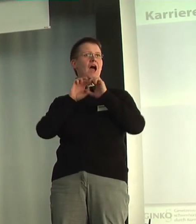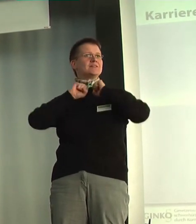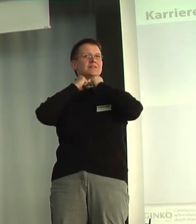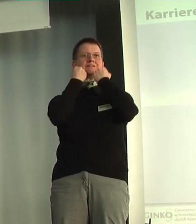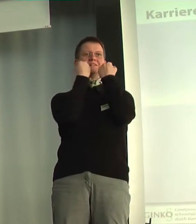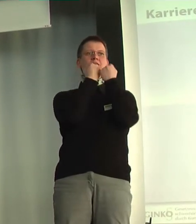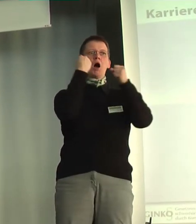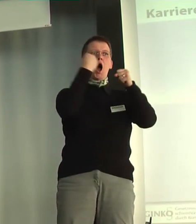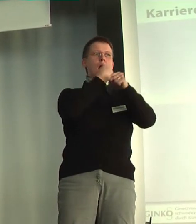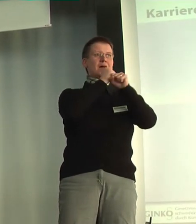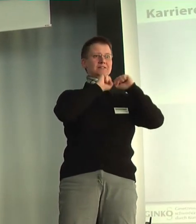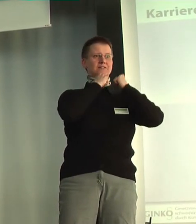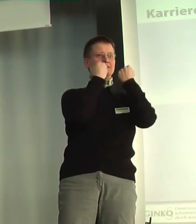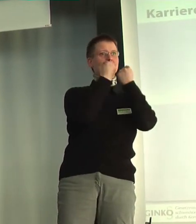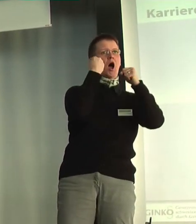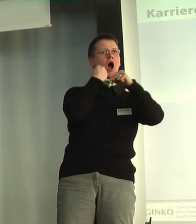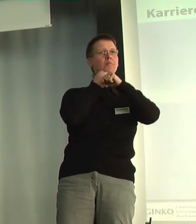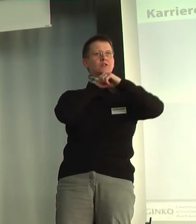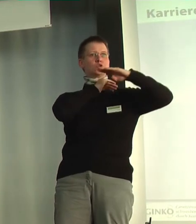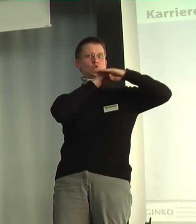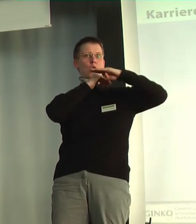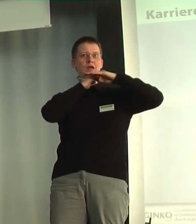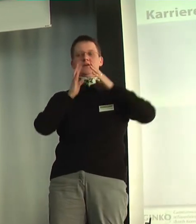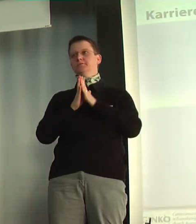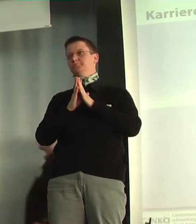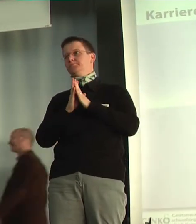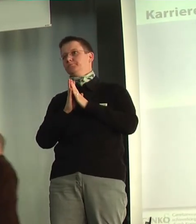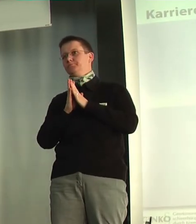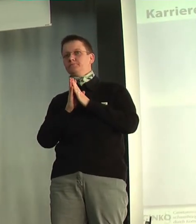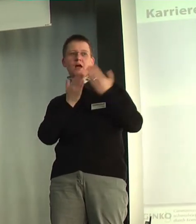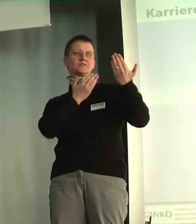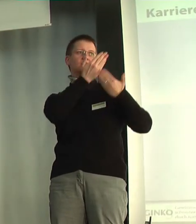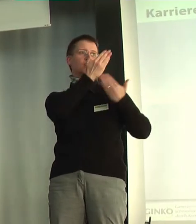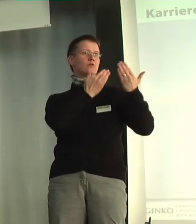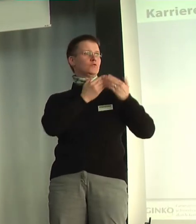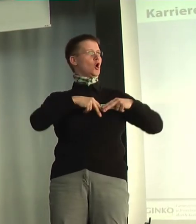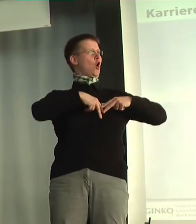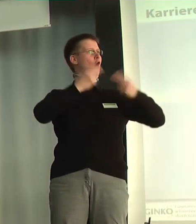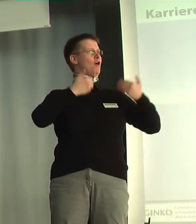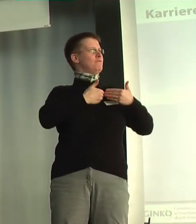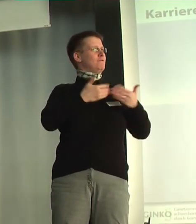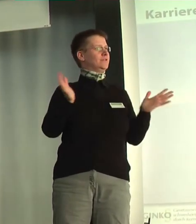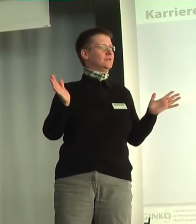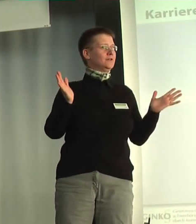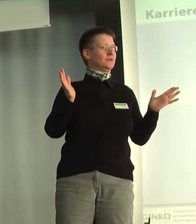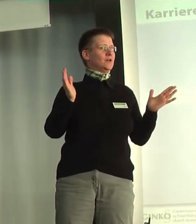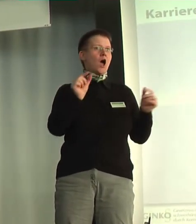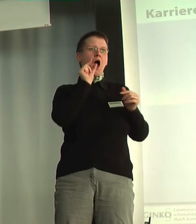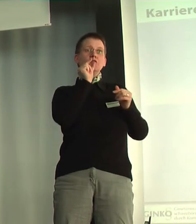Arbeitsteams, Arbeitskollegen, die ihren Gegenüber mit Offenheit begegnen, ja vielleicht sogar mit einem Stück Neugier,